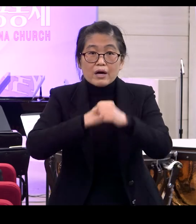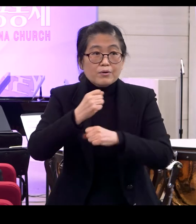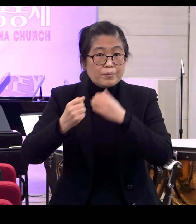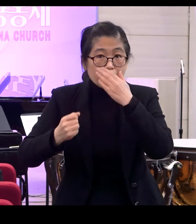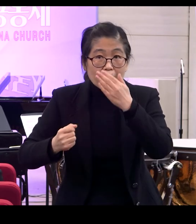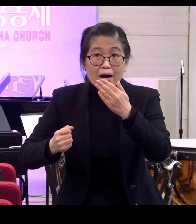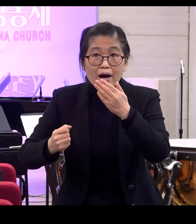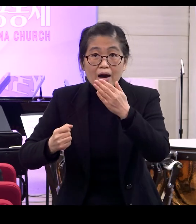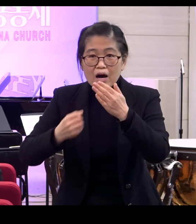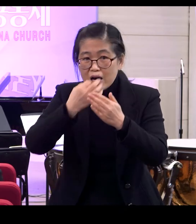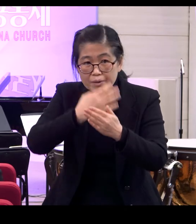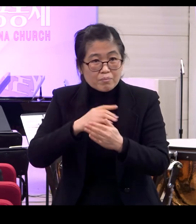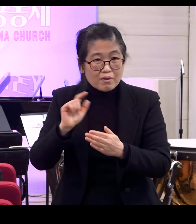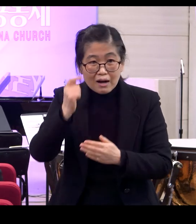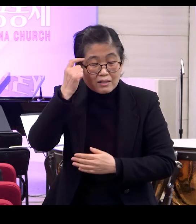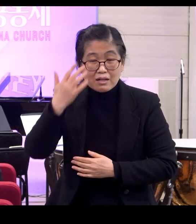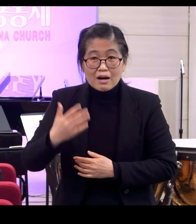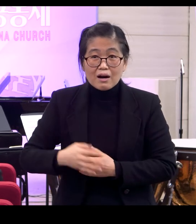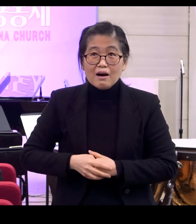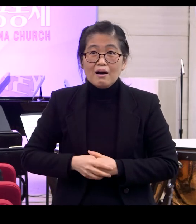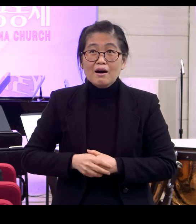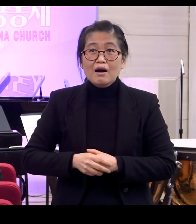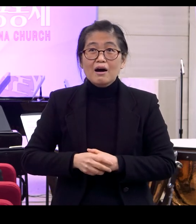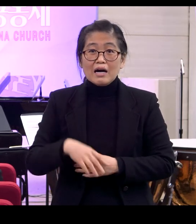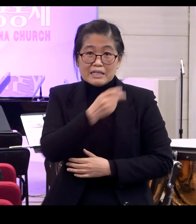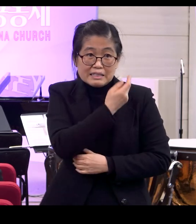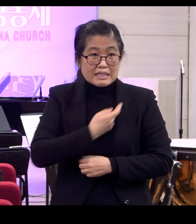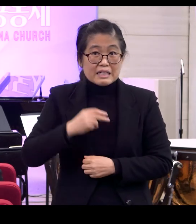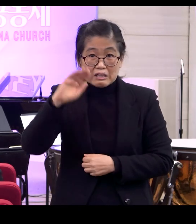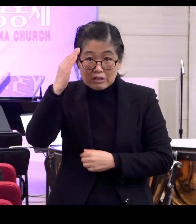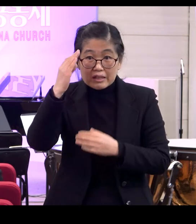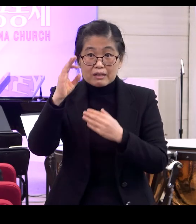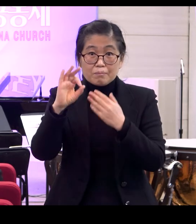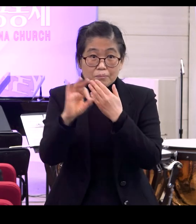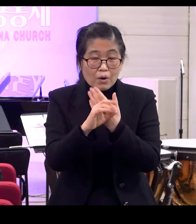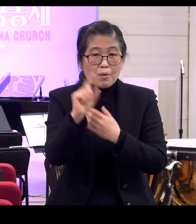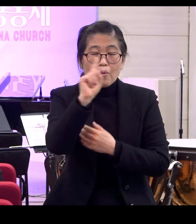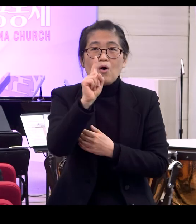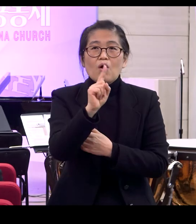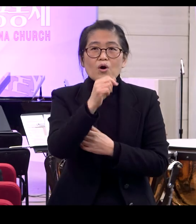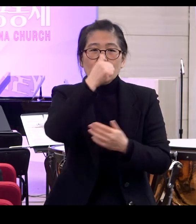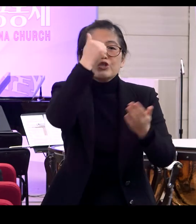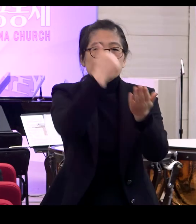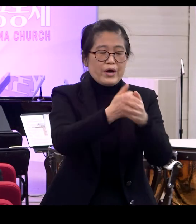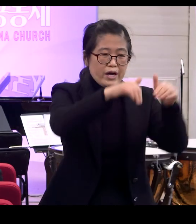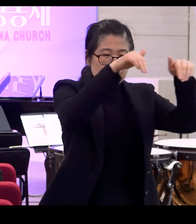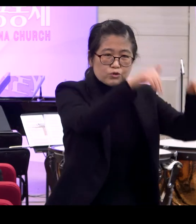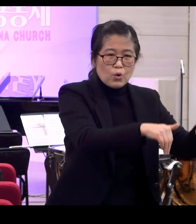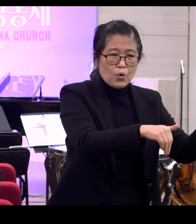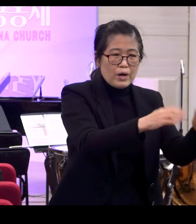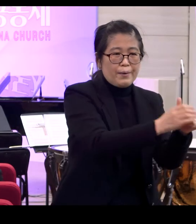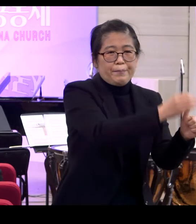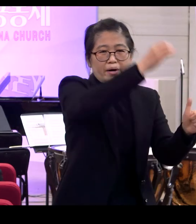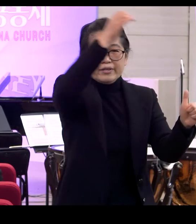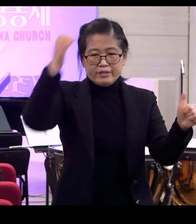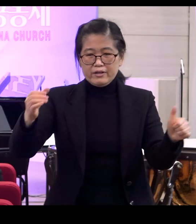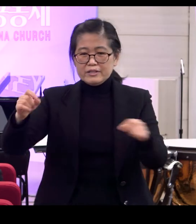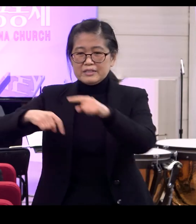힘든 거 아니야 아니요 왜냐하면 제자가 되는 순간 죄의 종에서 벗어나서 다스림의